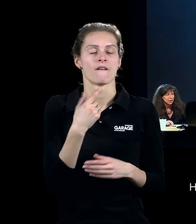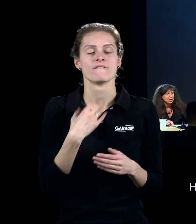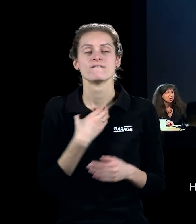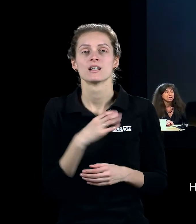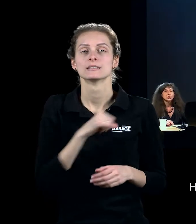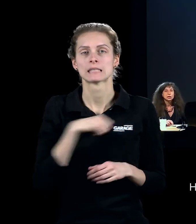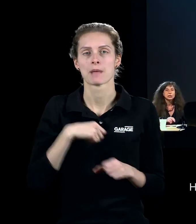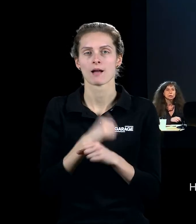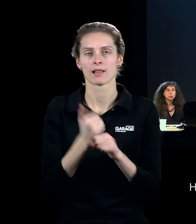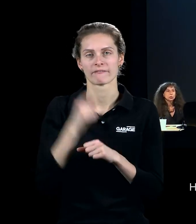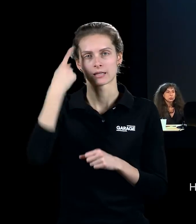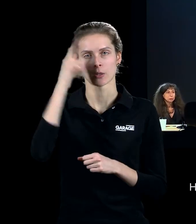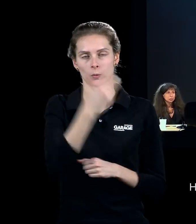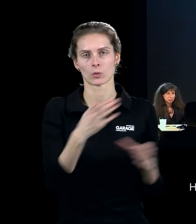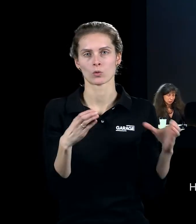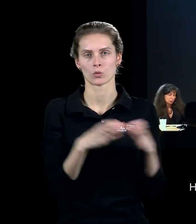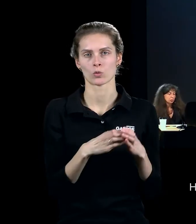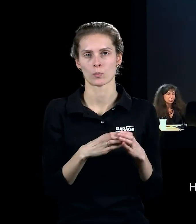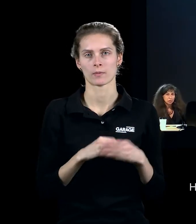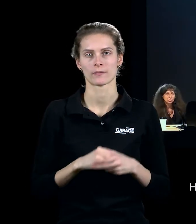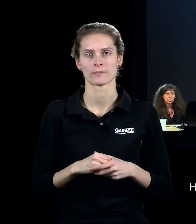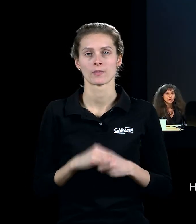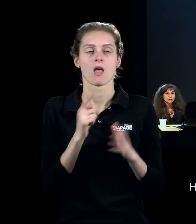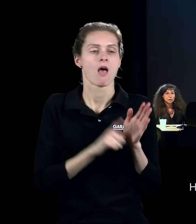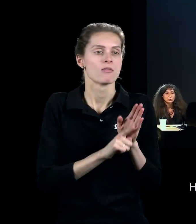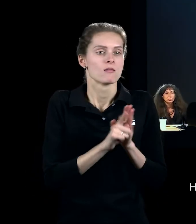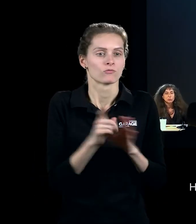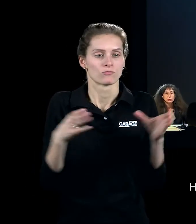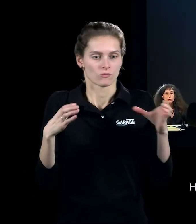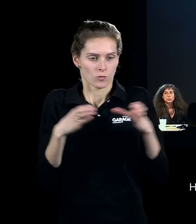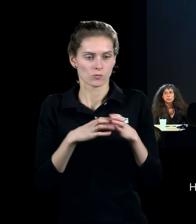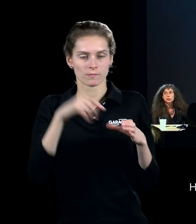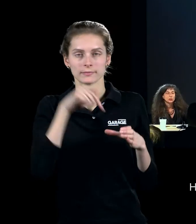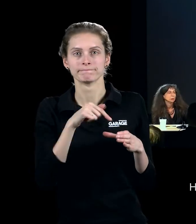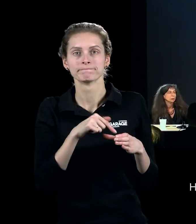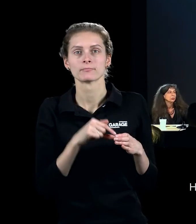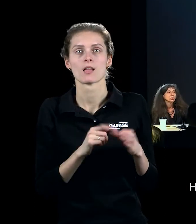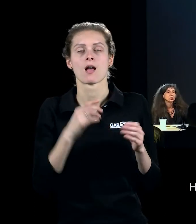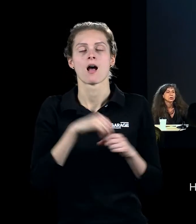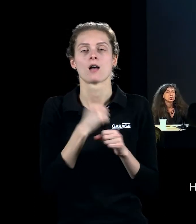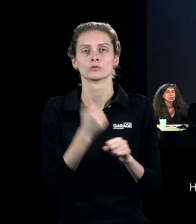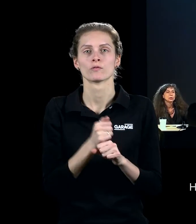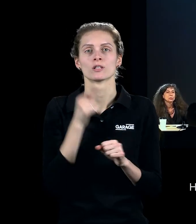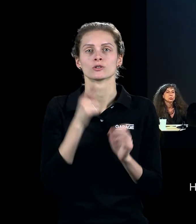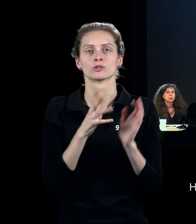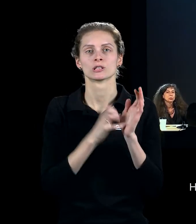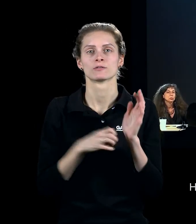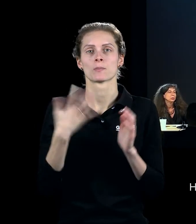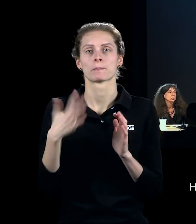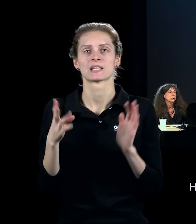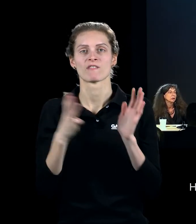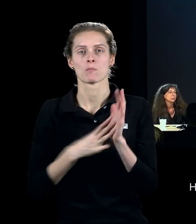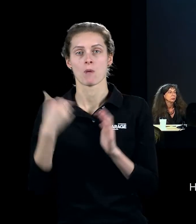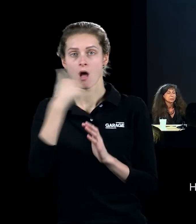Зира. Начинает он уже в рамках группы Зира, которая была обоснована в 1957 году, как раз начинает он с того, что он